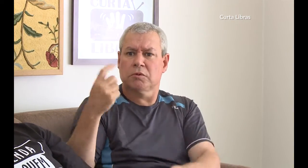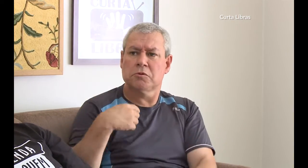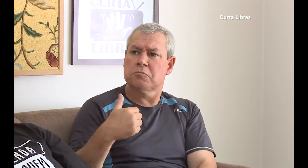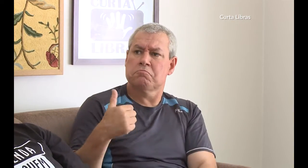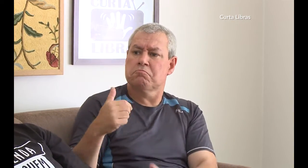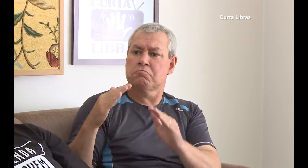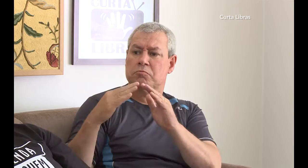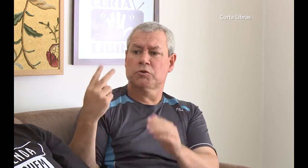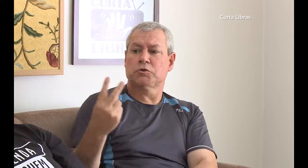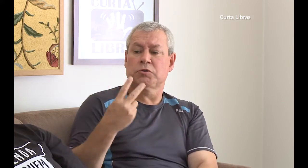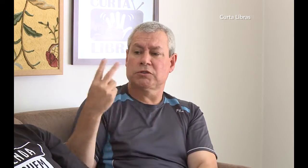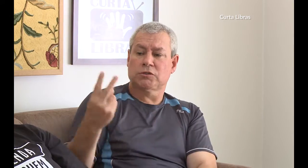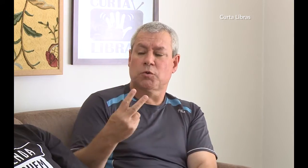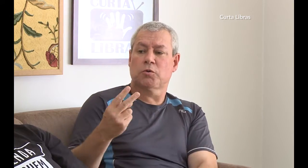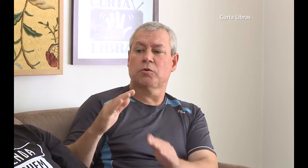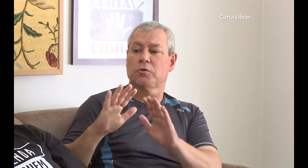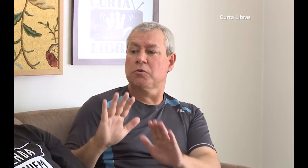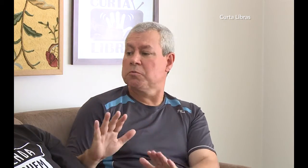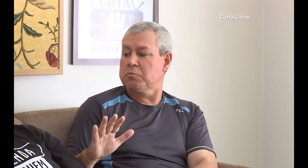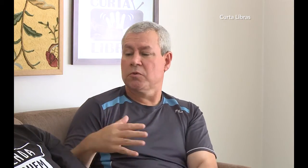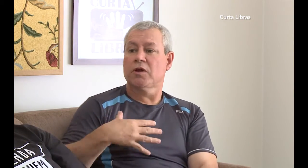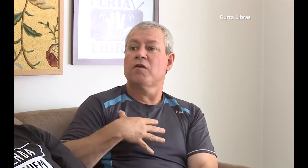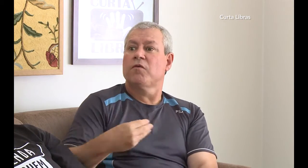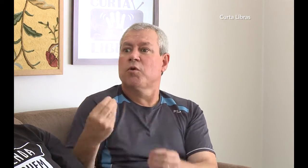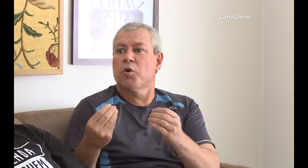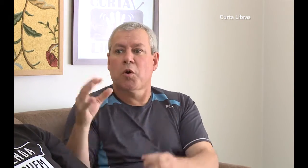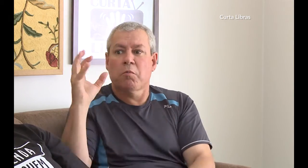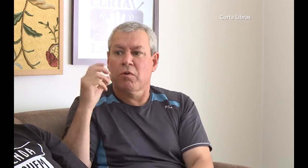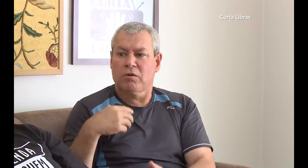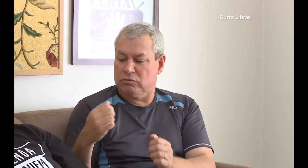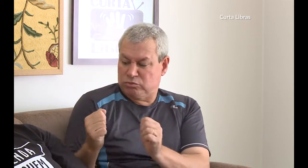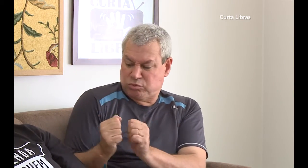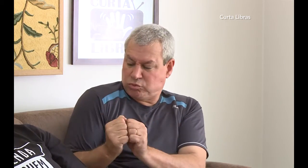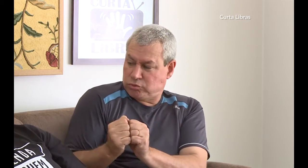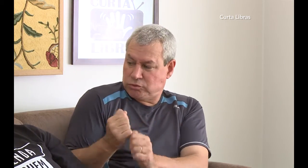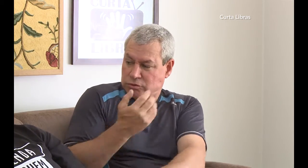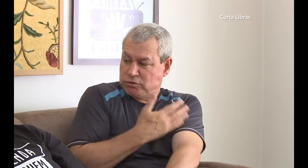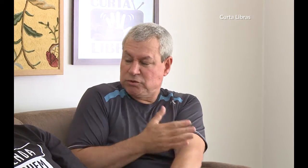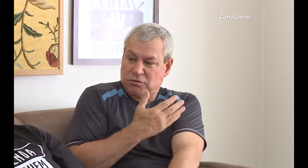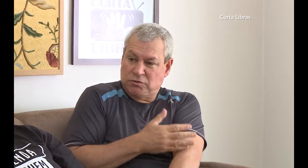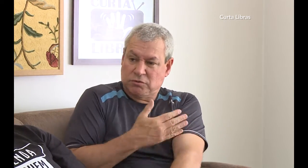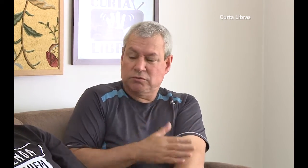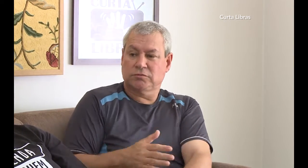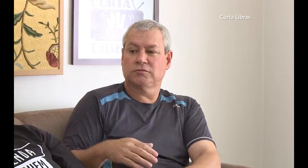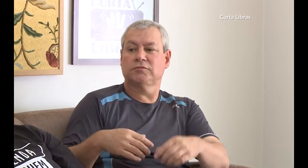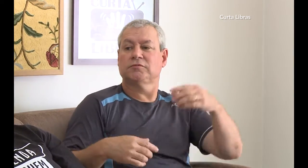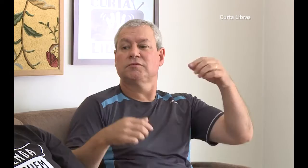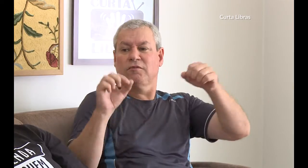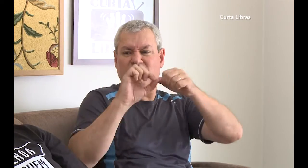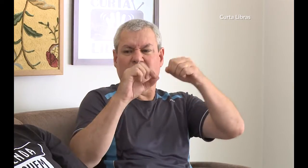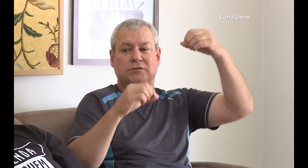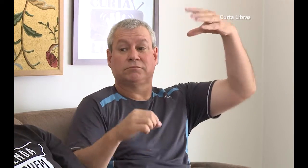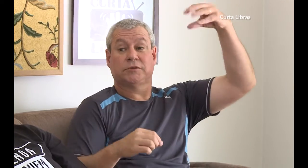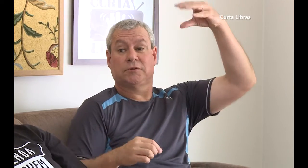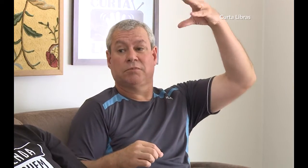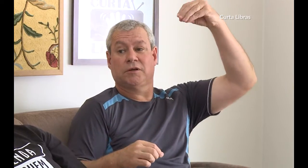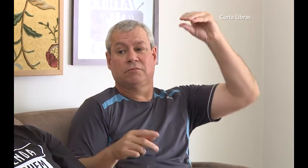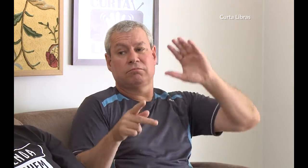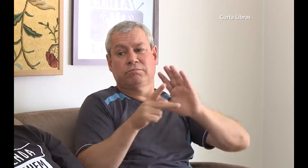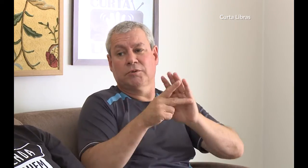escolhas. Só ficaram preocupados. Como seria o casamento, dois surdos sozinhos em uma casa, ter filhos, como íamos educá-los? Mas começamos